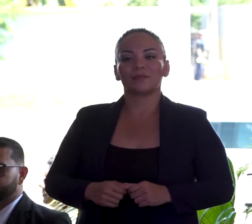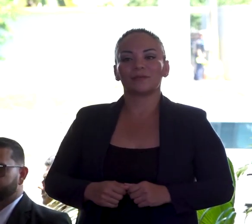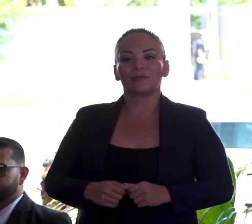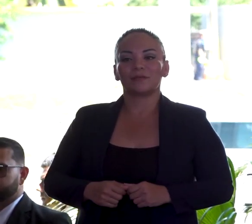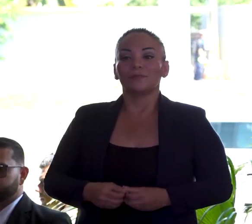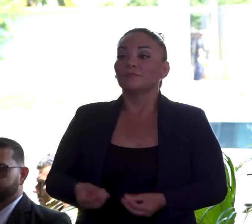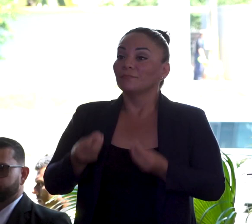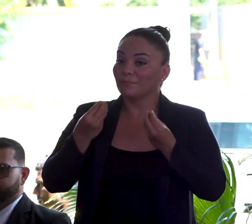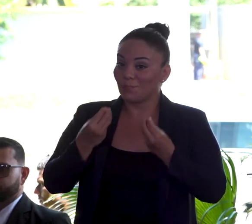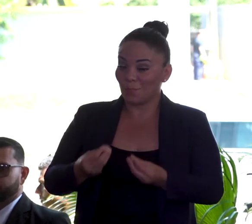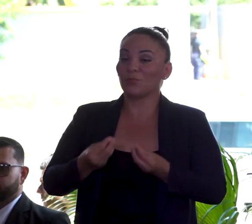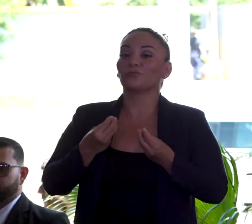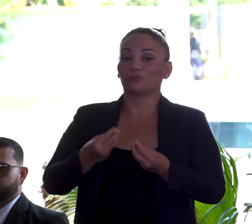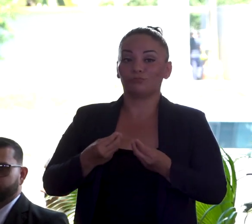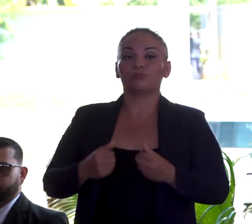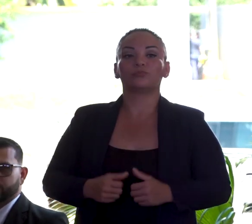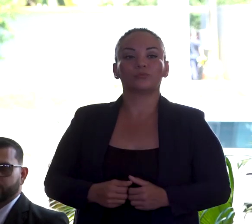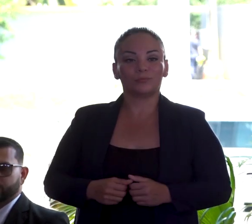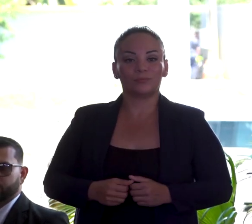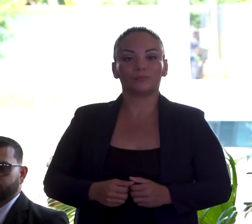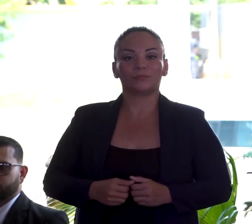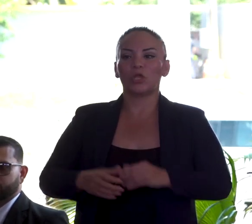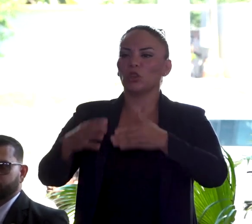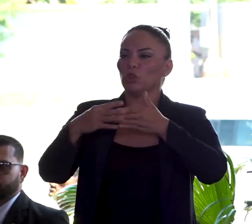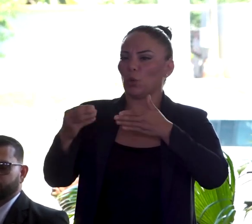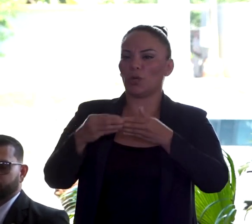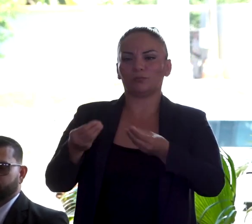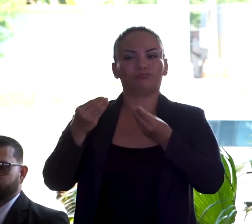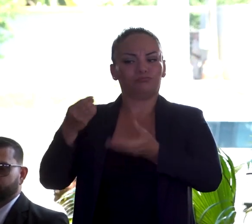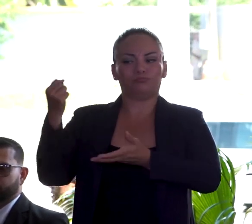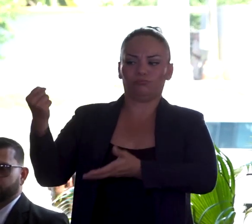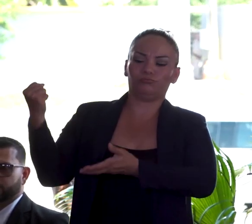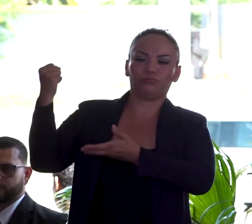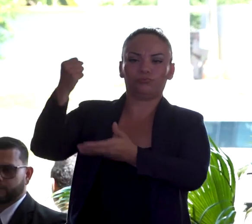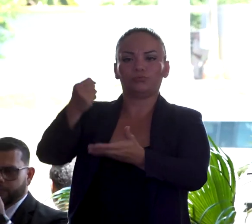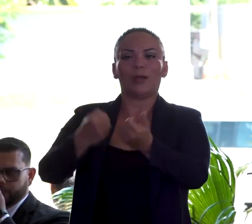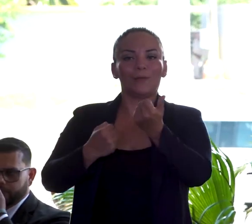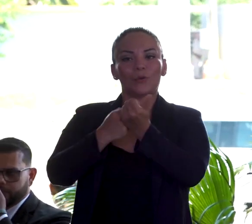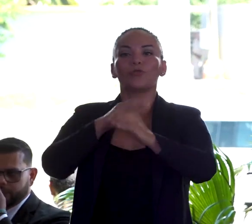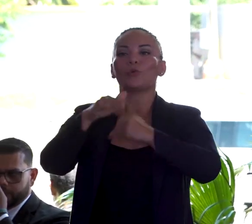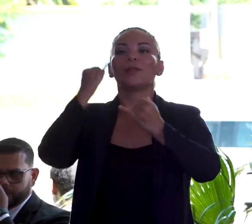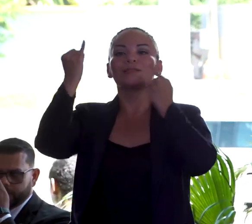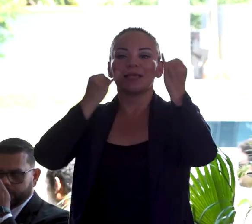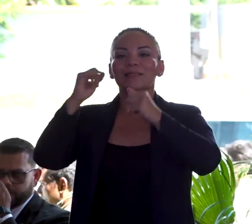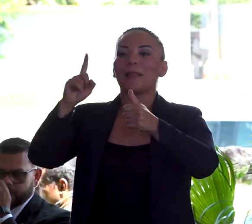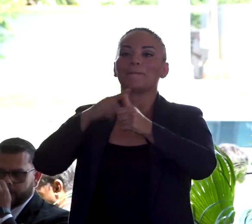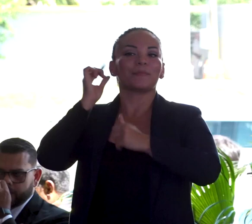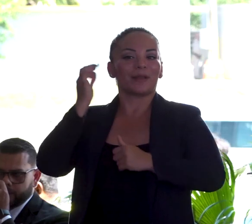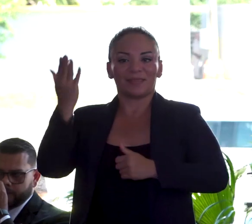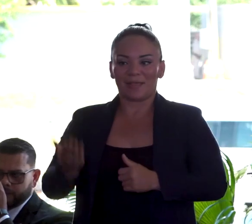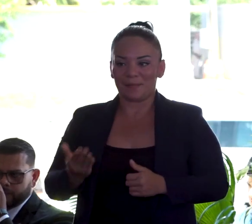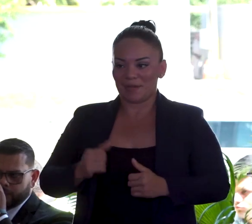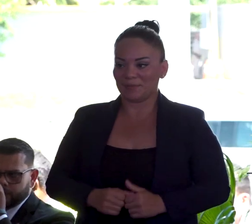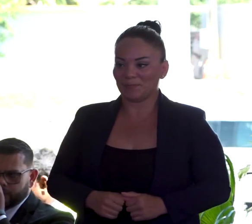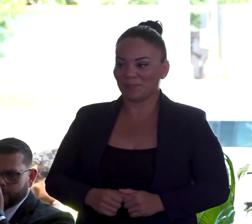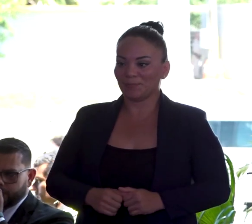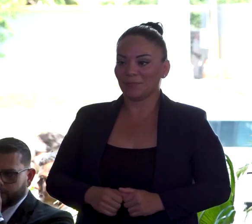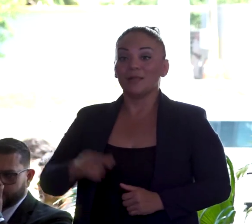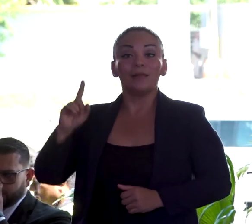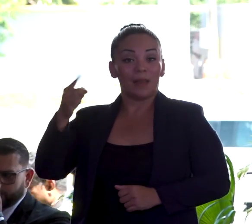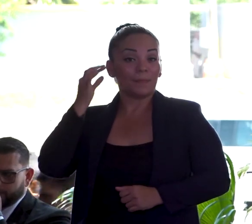sustancial de dólares en las infraestructuras de la primera dama que quiere